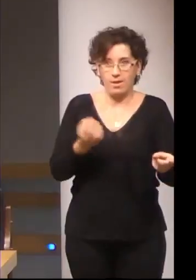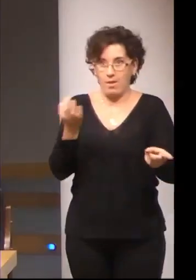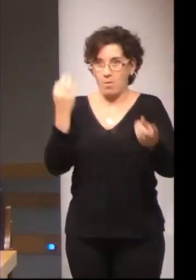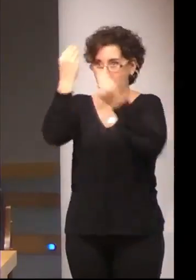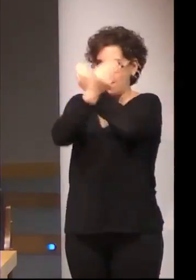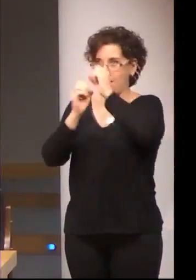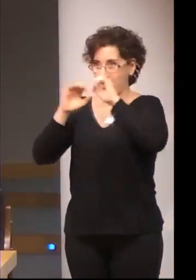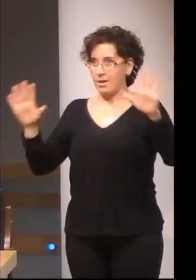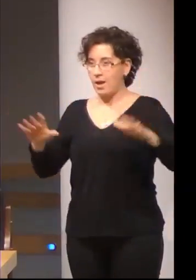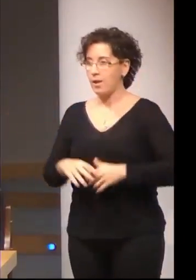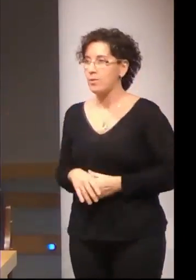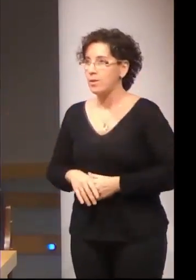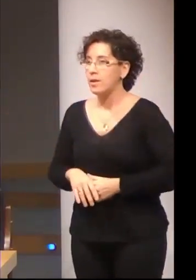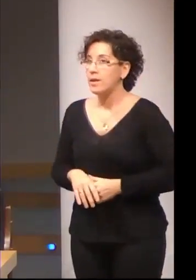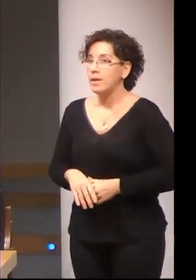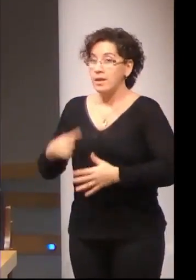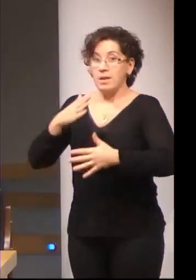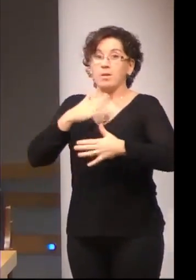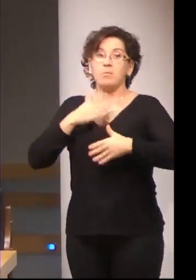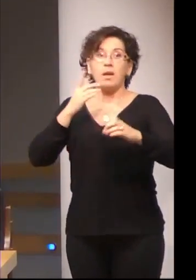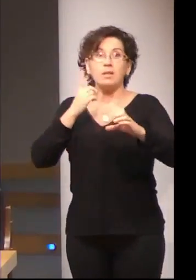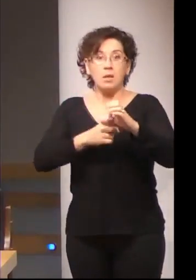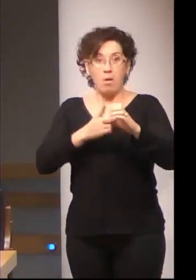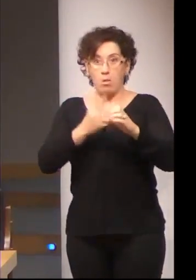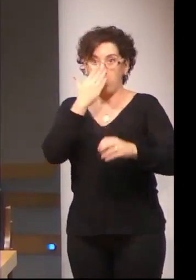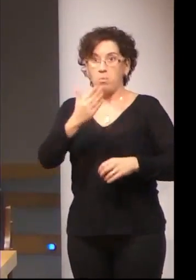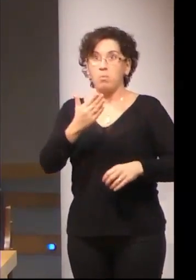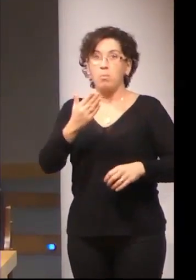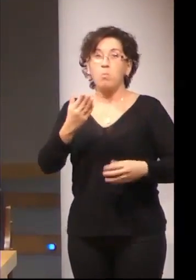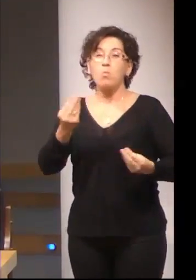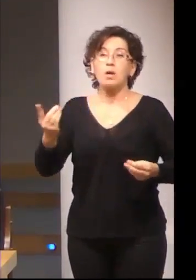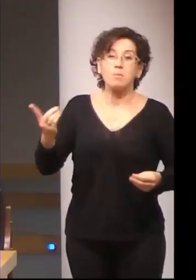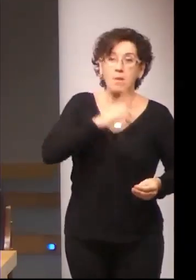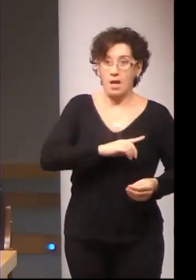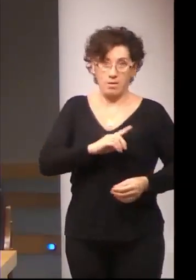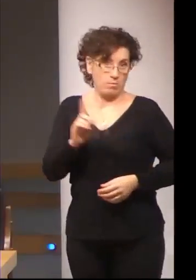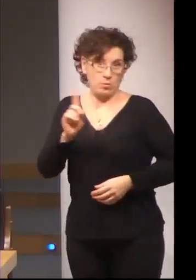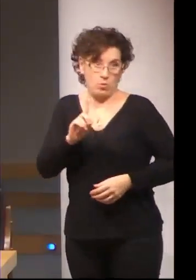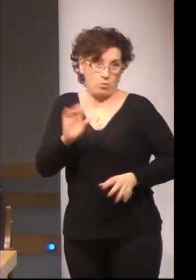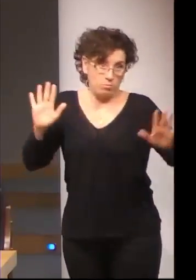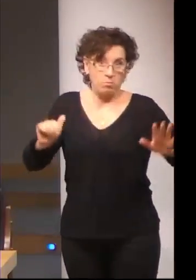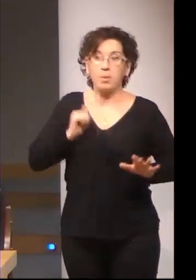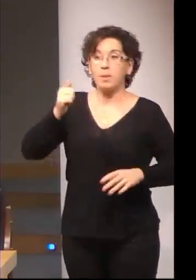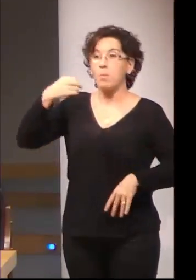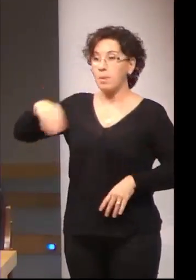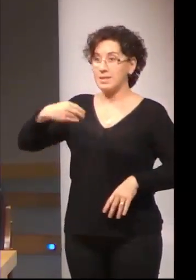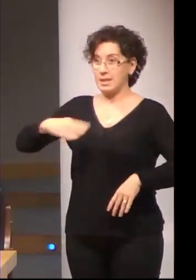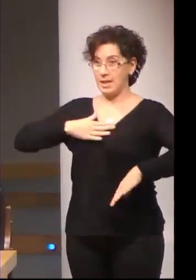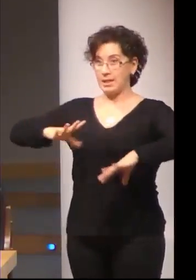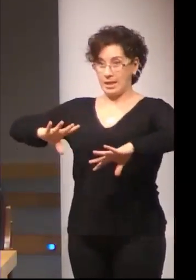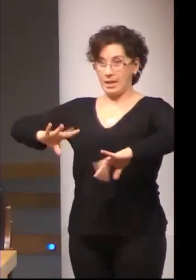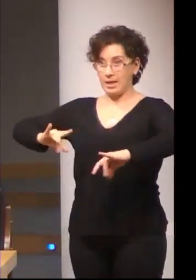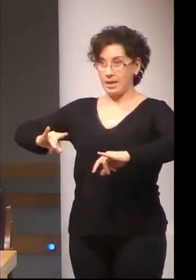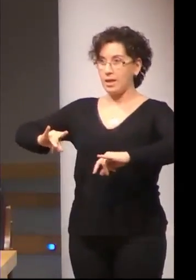Extremadura, no hemos estado tan mal. Teníamos un presidente de nuestra comunidad autónoma que era muy